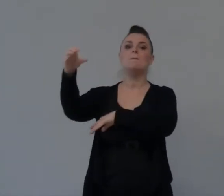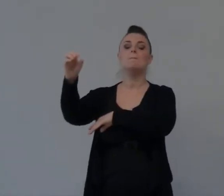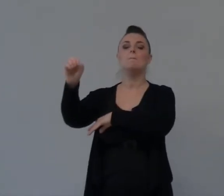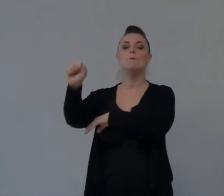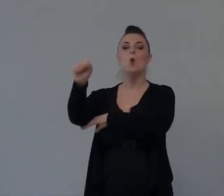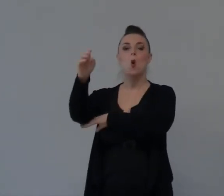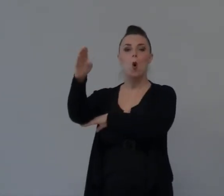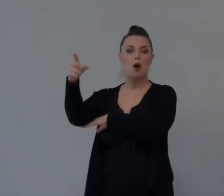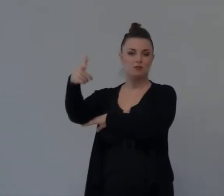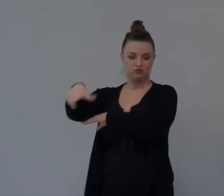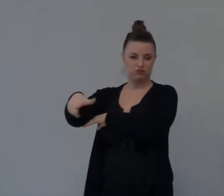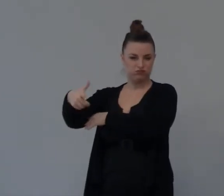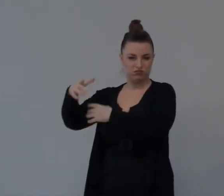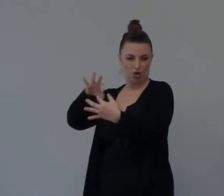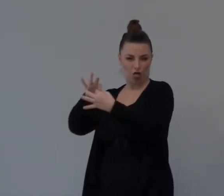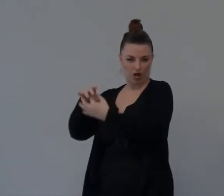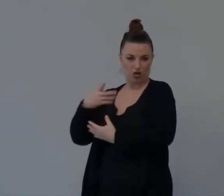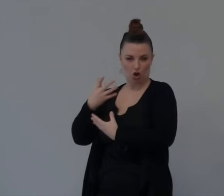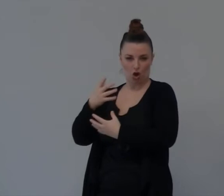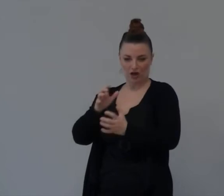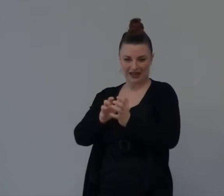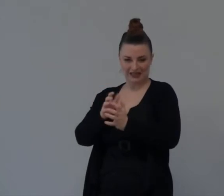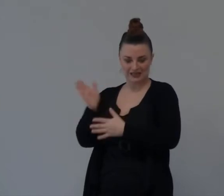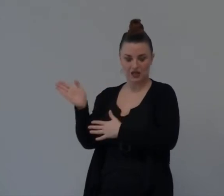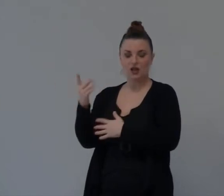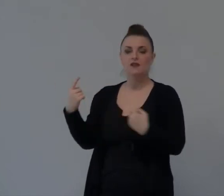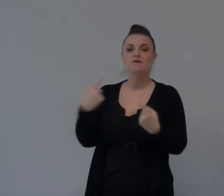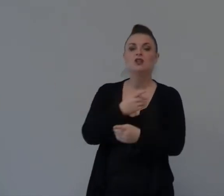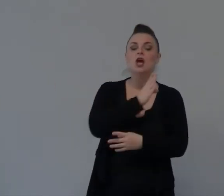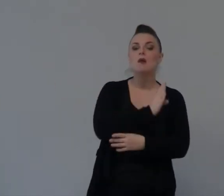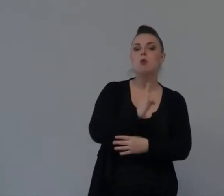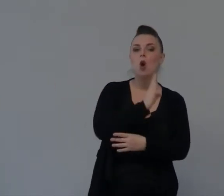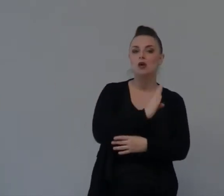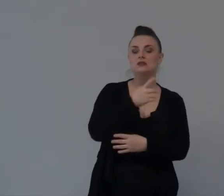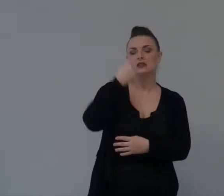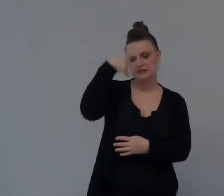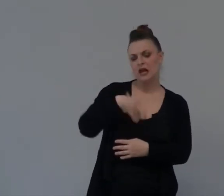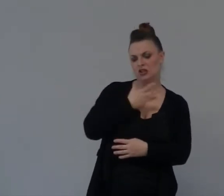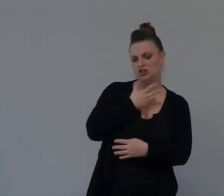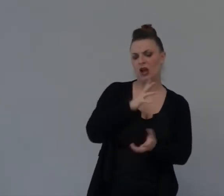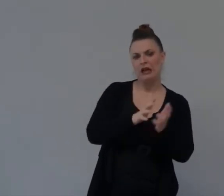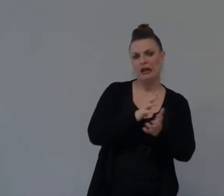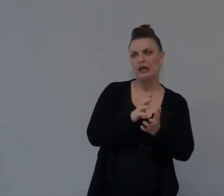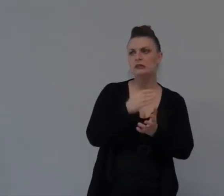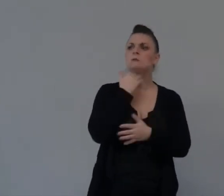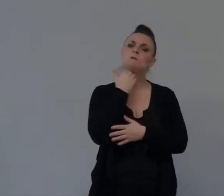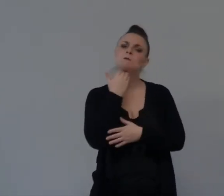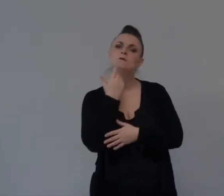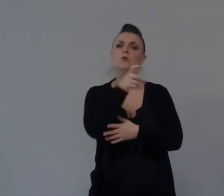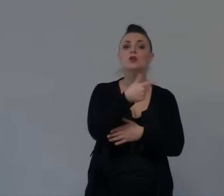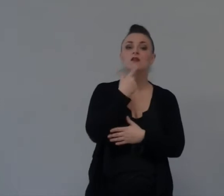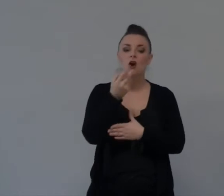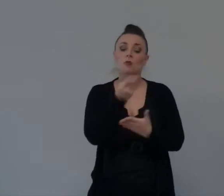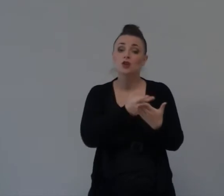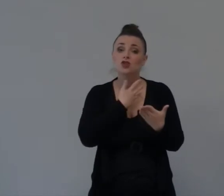Economica Riesce A diventare Lico Significa Che Aveva un piano Che era Un bravo Pianificatore Ma